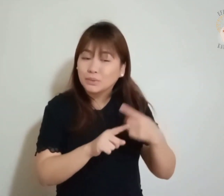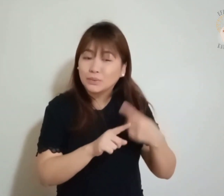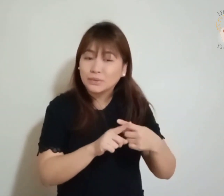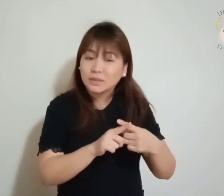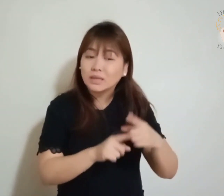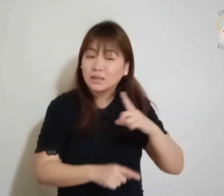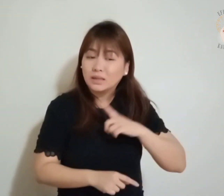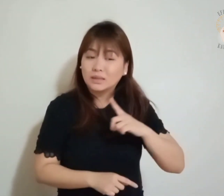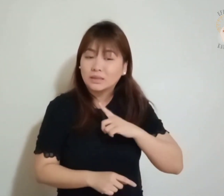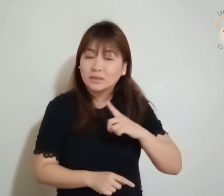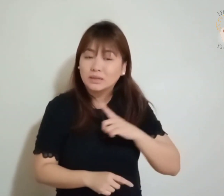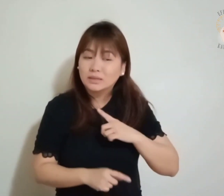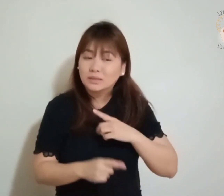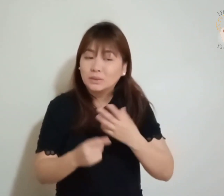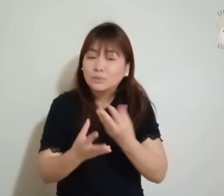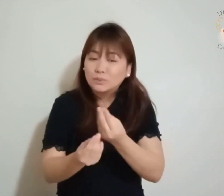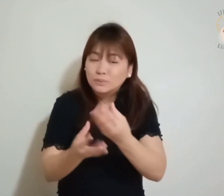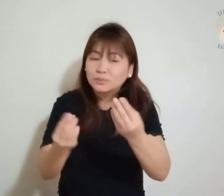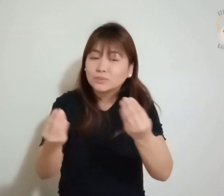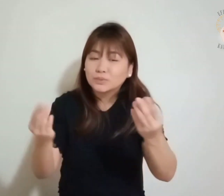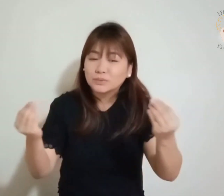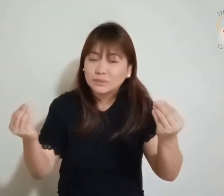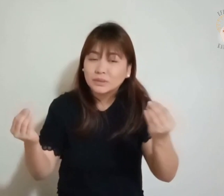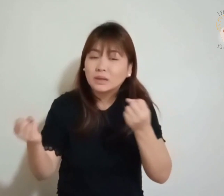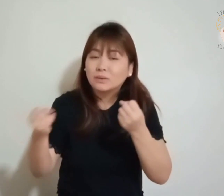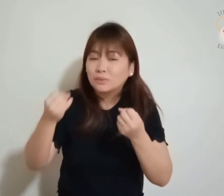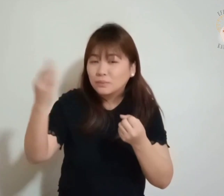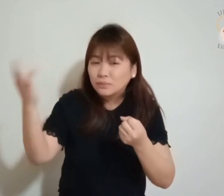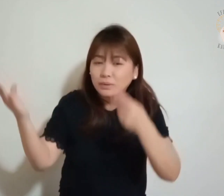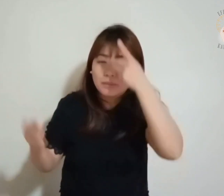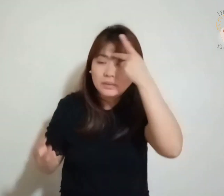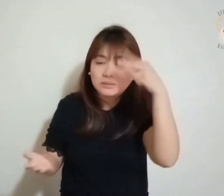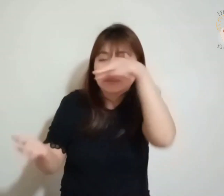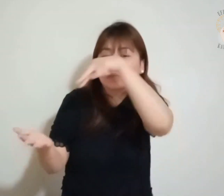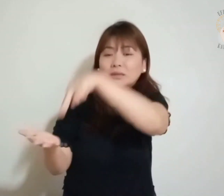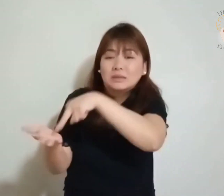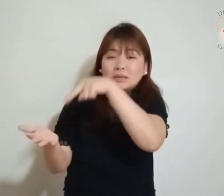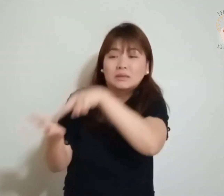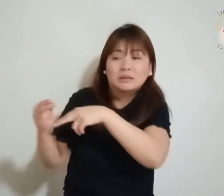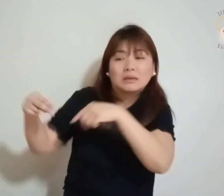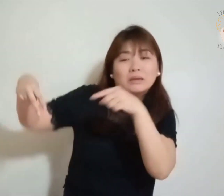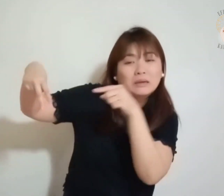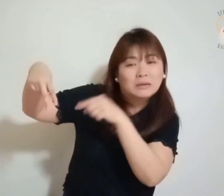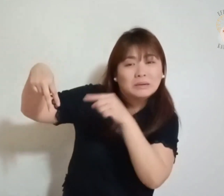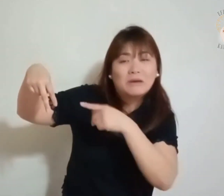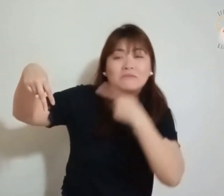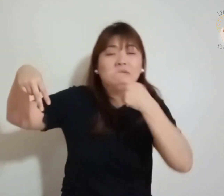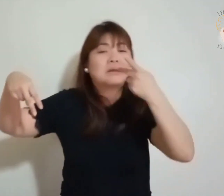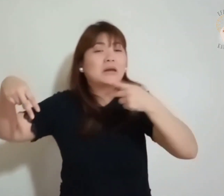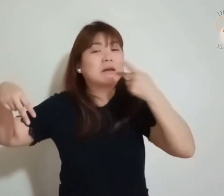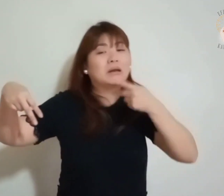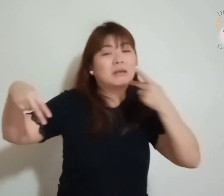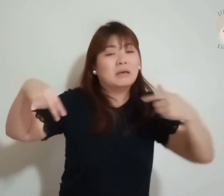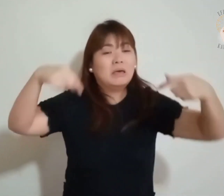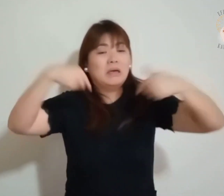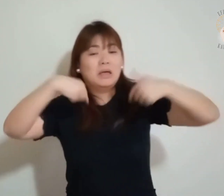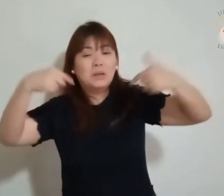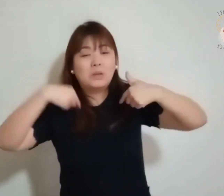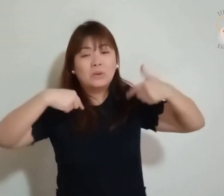virão em meu nome Dizendo Sou eu E